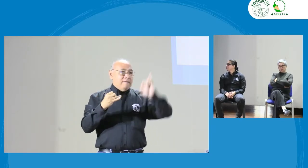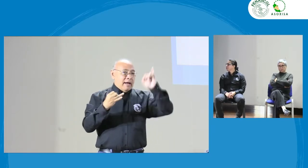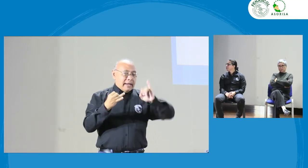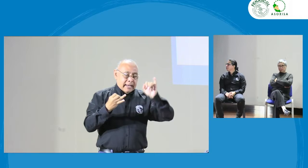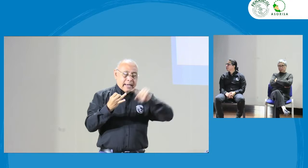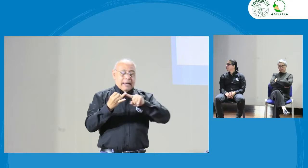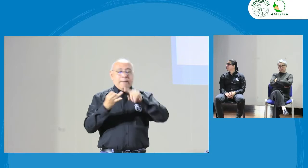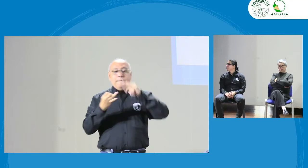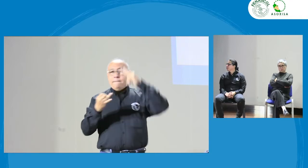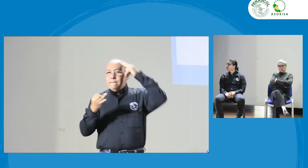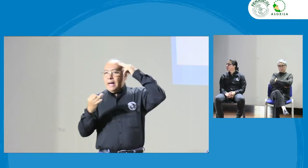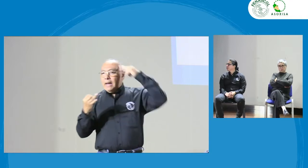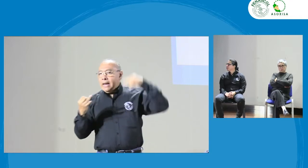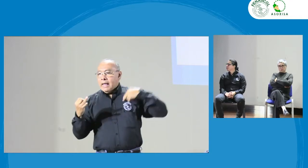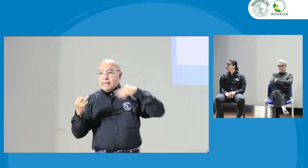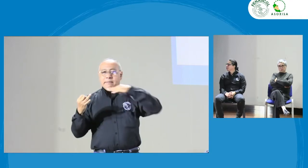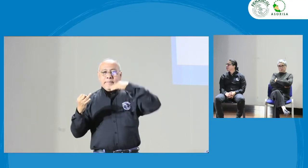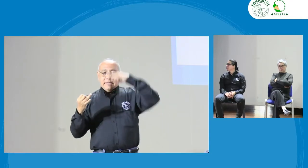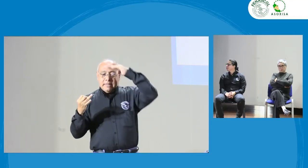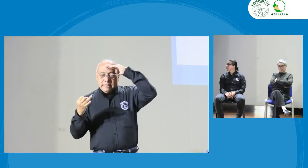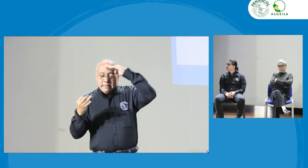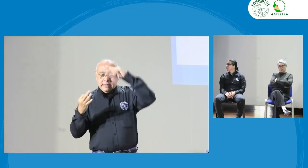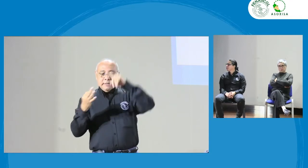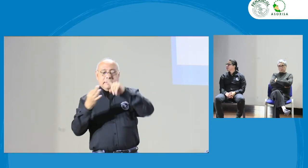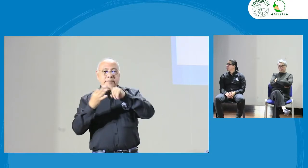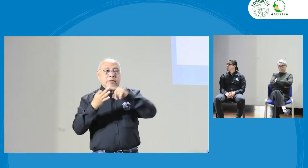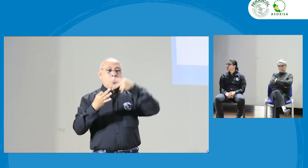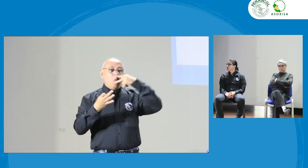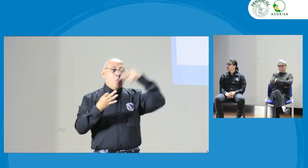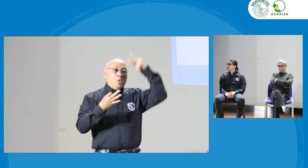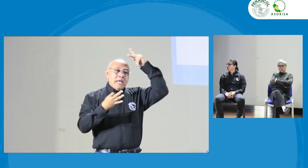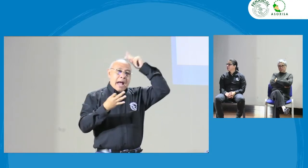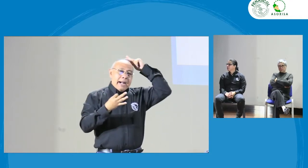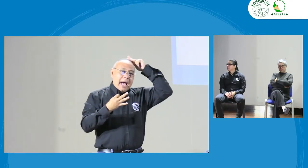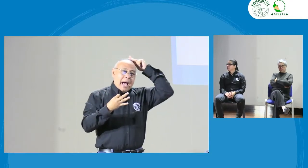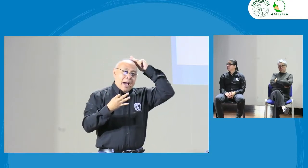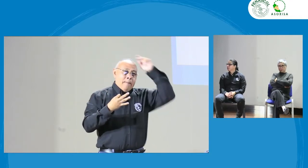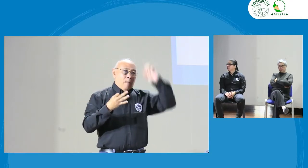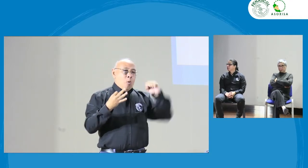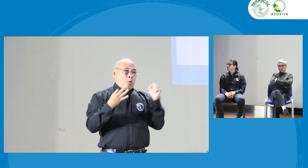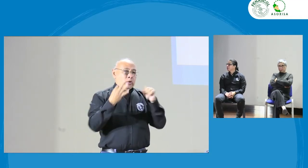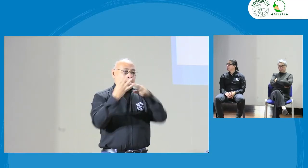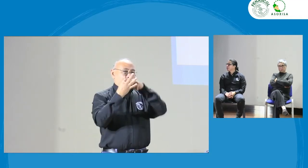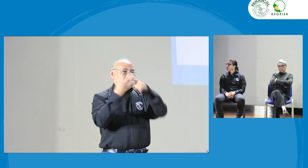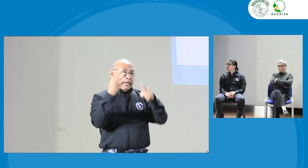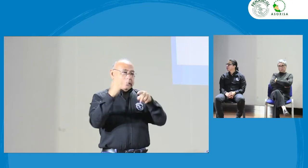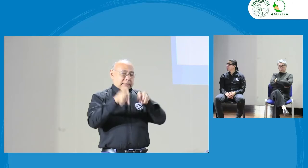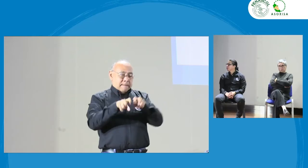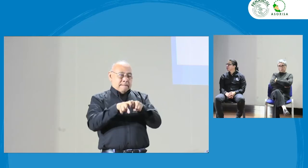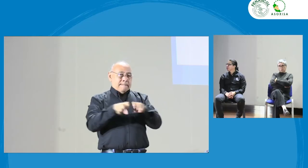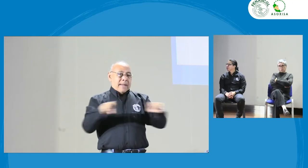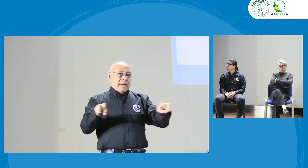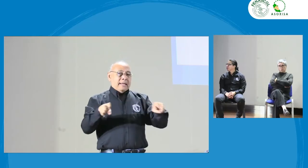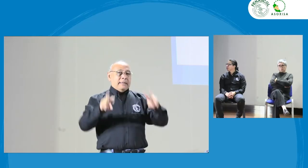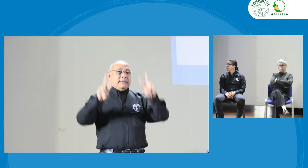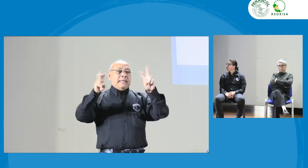que viene de Iguagué, Marlene Gallo de Medellín, Juliana, como representante de Bogotá.